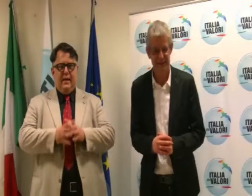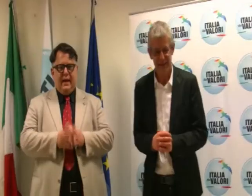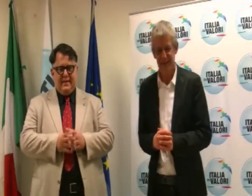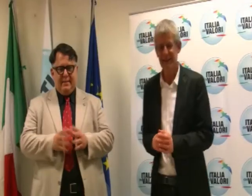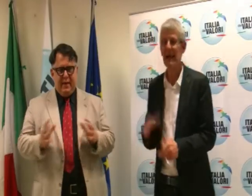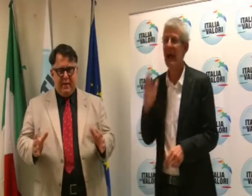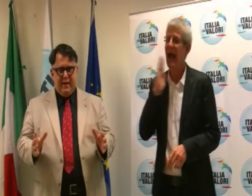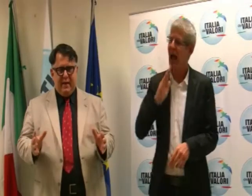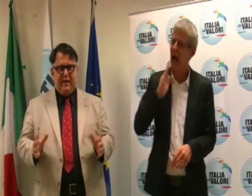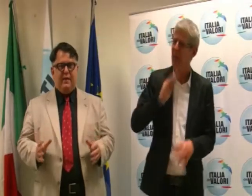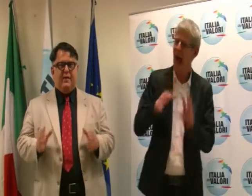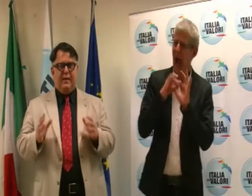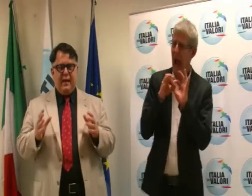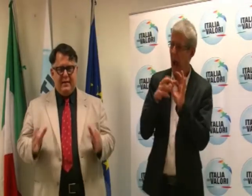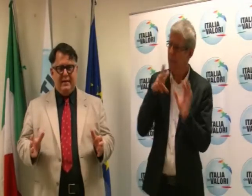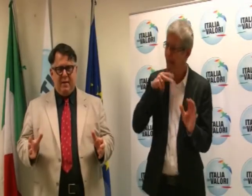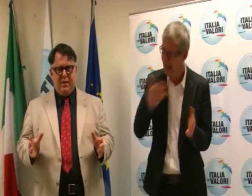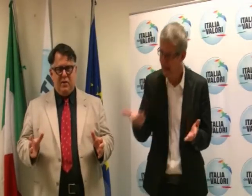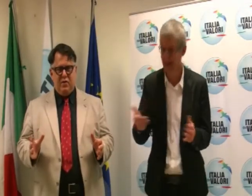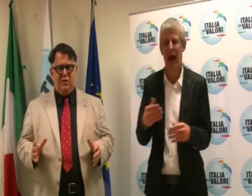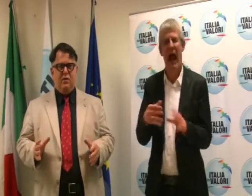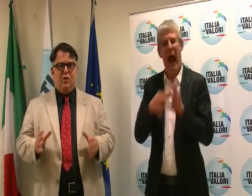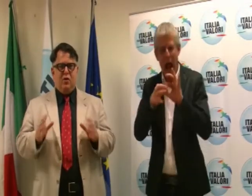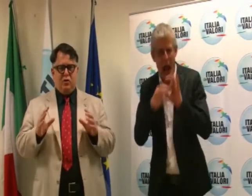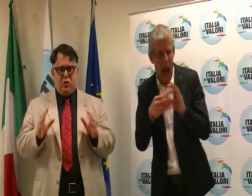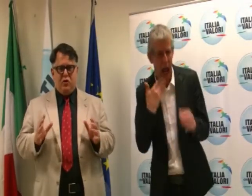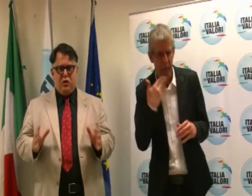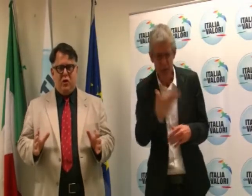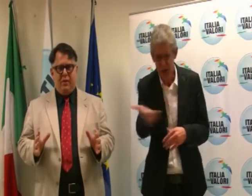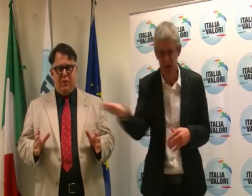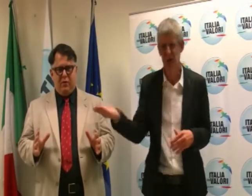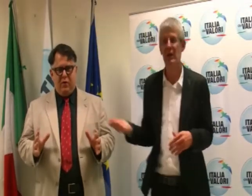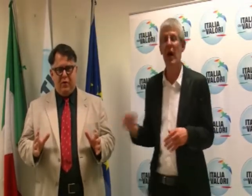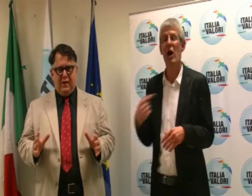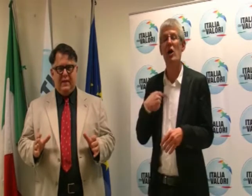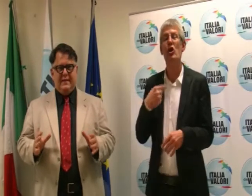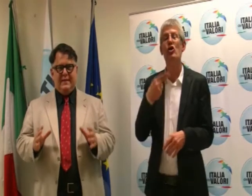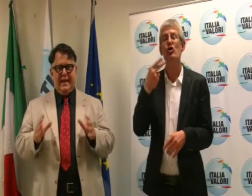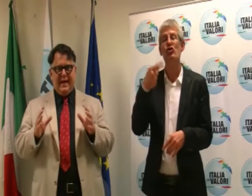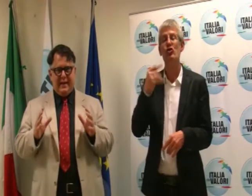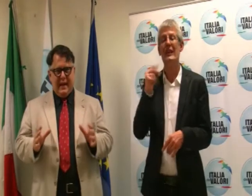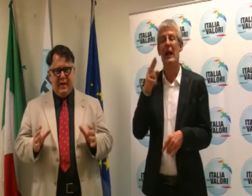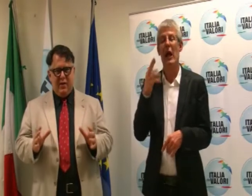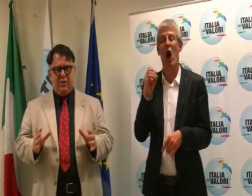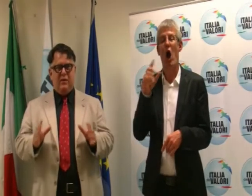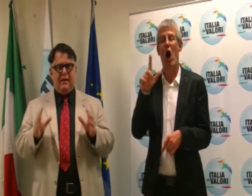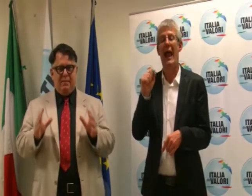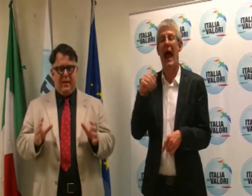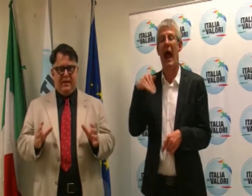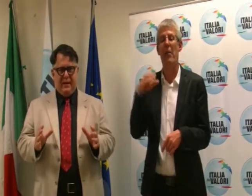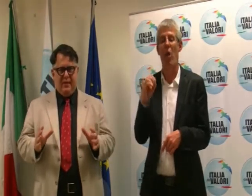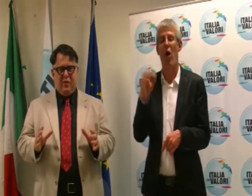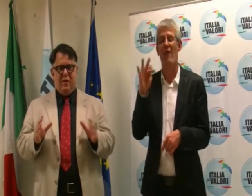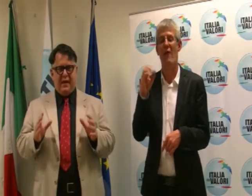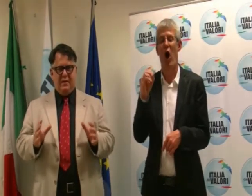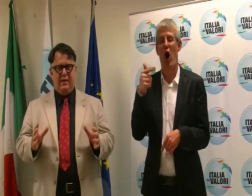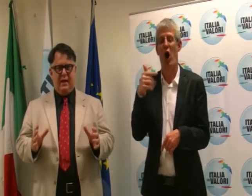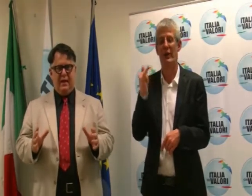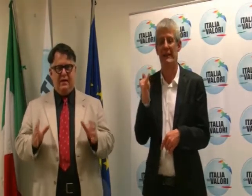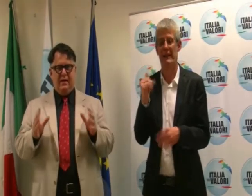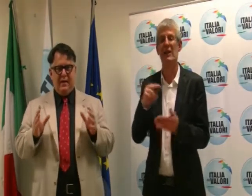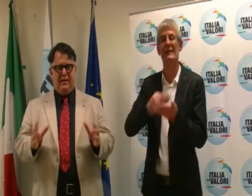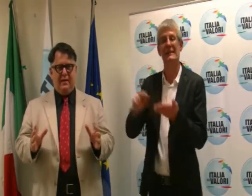Carissimi amiche, carissimi amici, sono Girolamo Foti, segretario del Partito